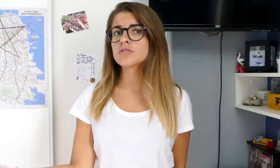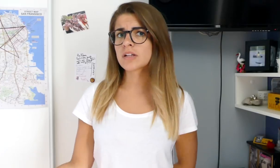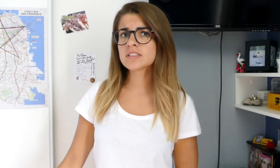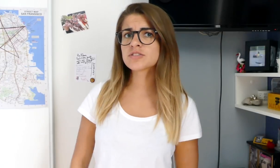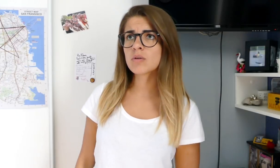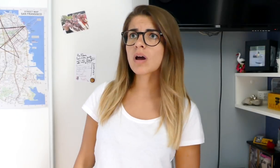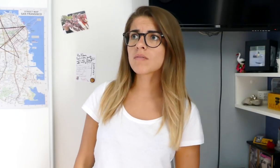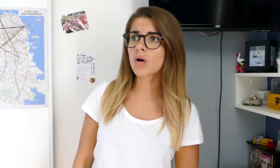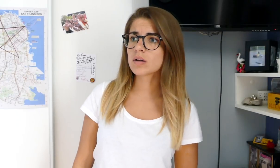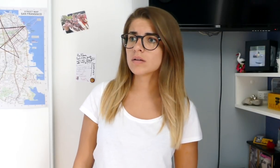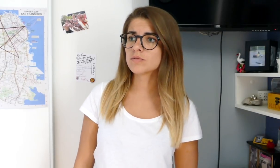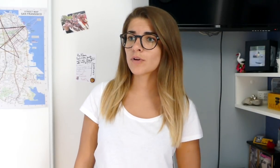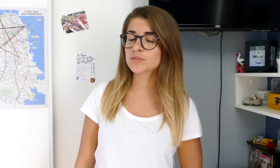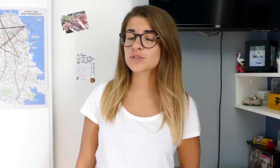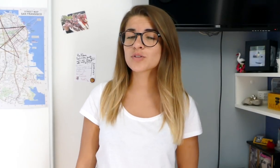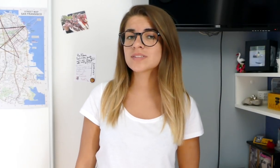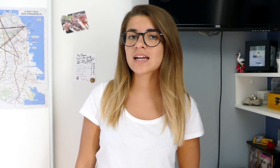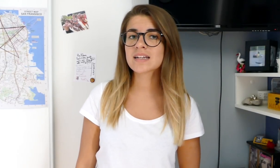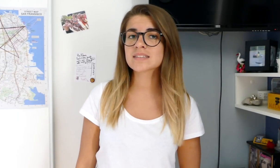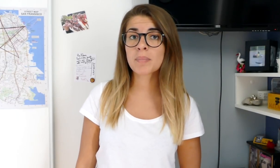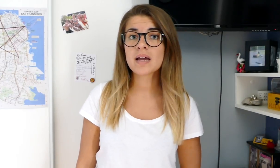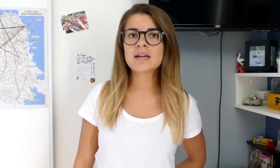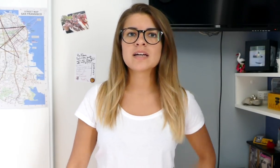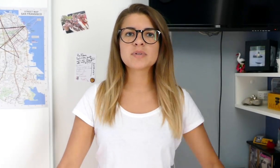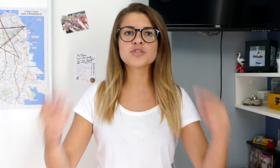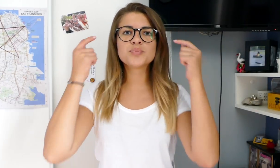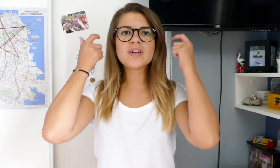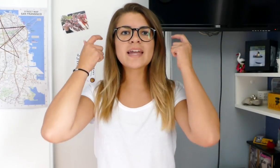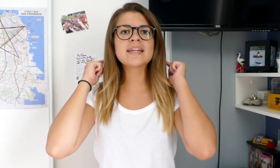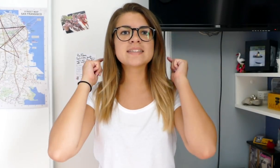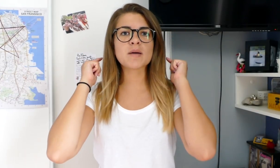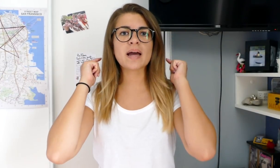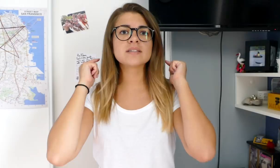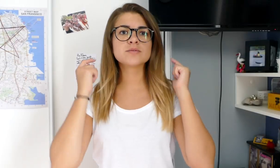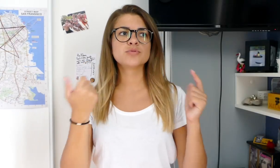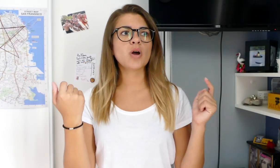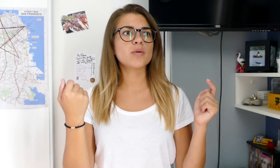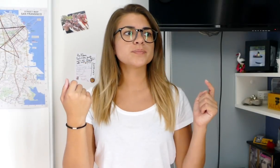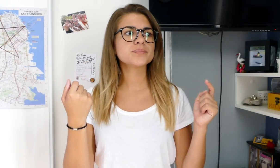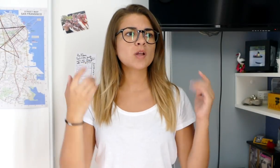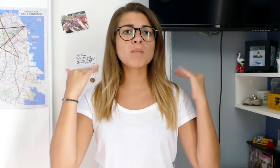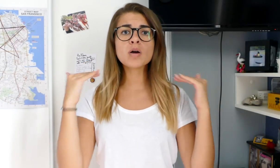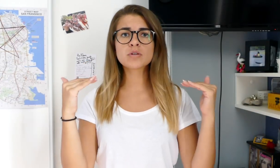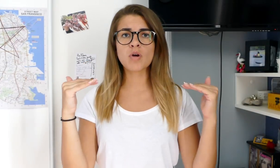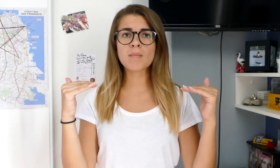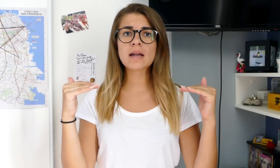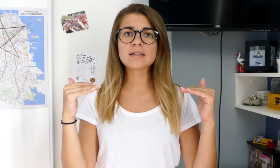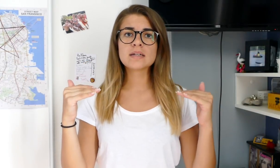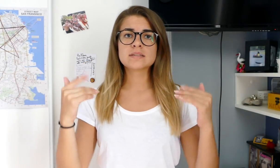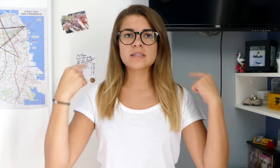J'en avais déjà eu avant et franchement, j'ai trouvé ça sympa. Parce que tu pouvais régler les appareils du genre en mode normal. T